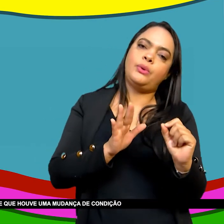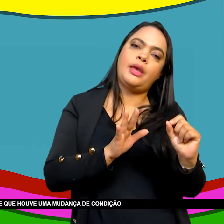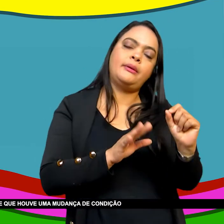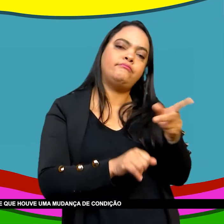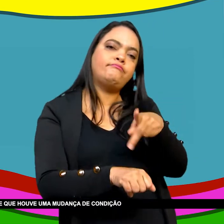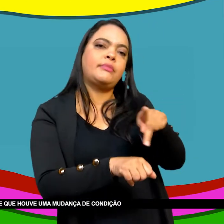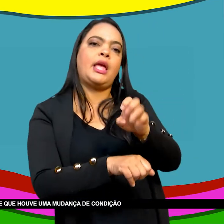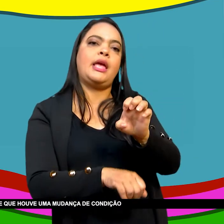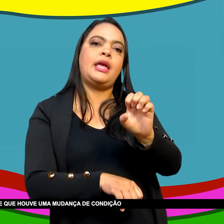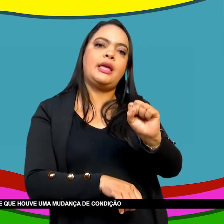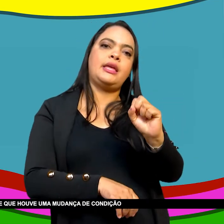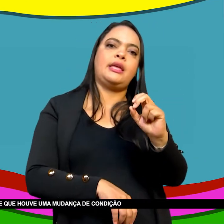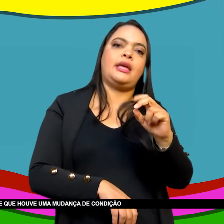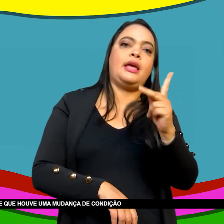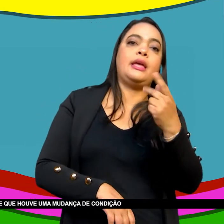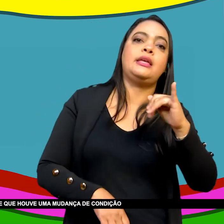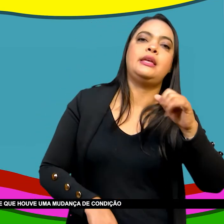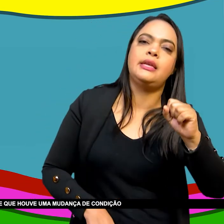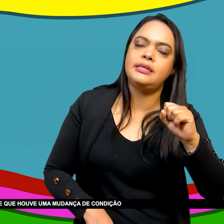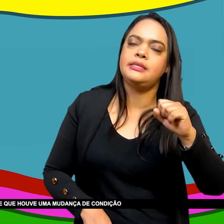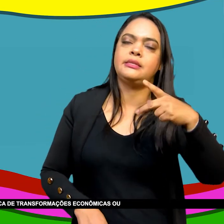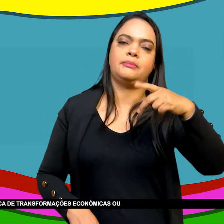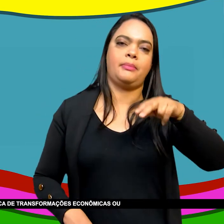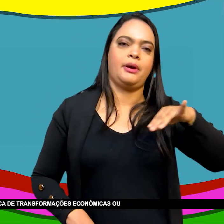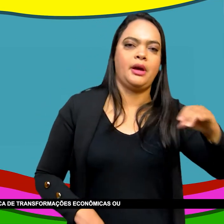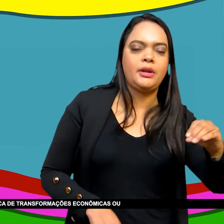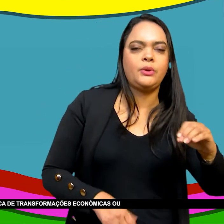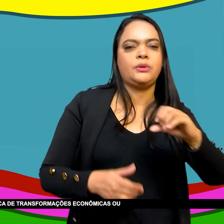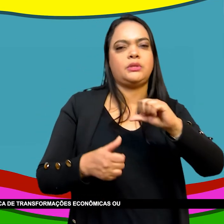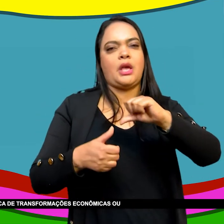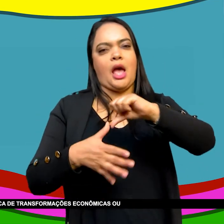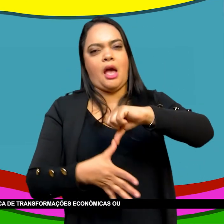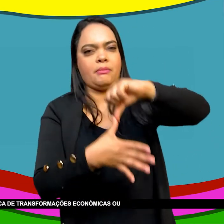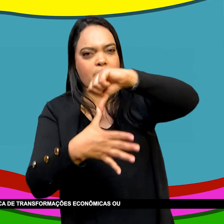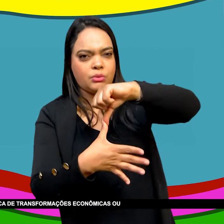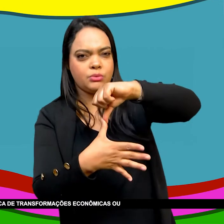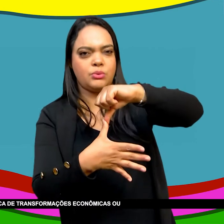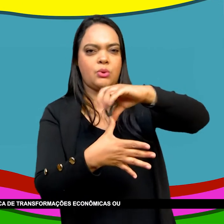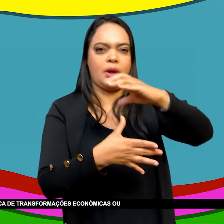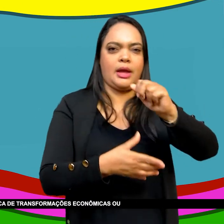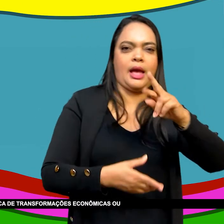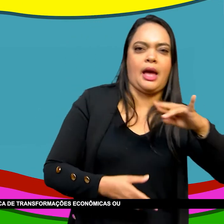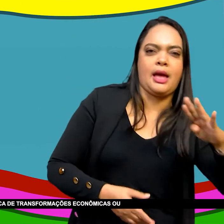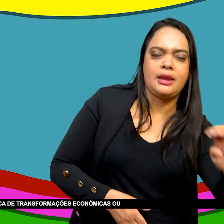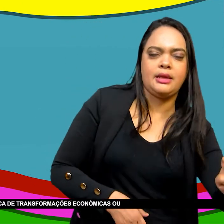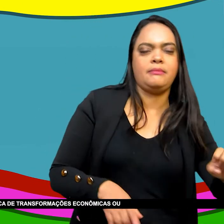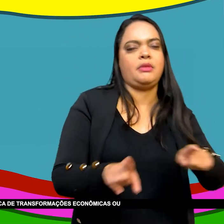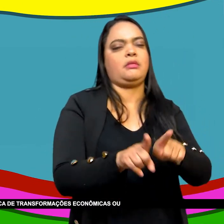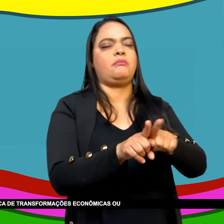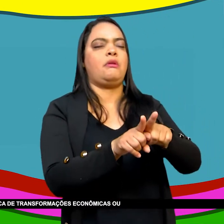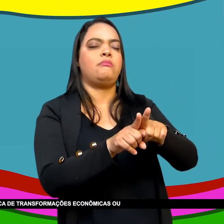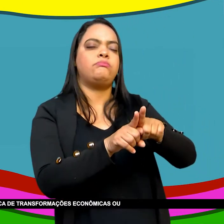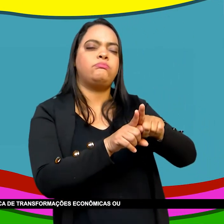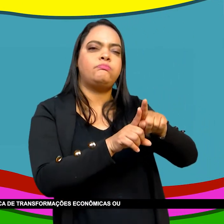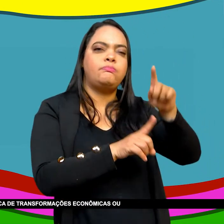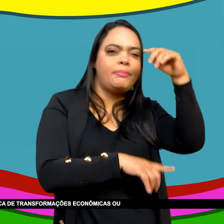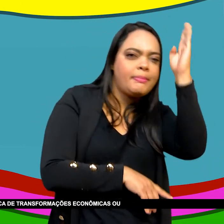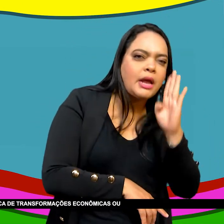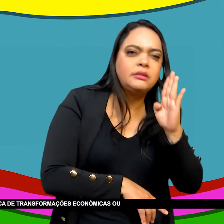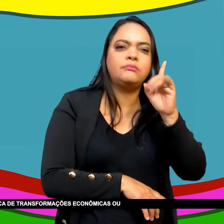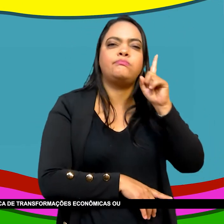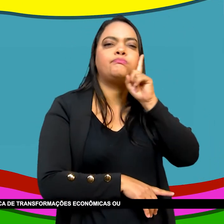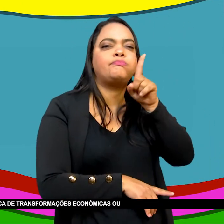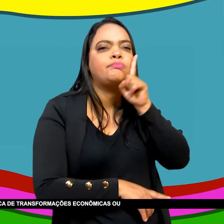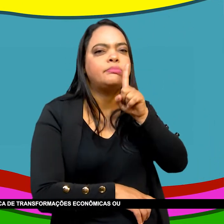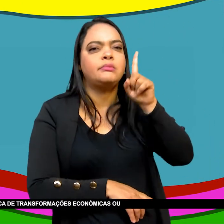mudança de condição política Significativa Mas poucas condições na época De